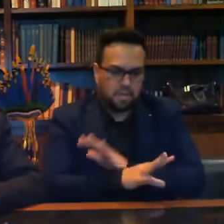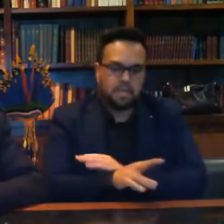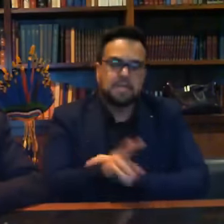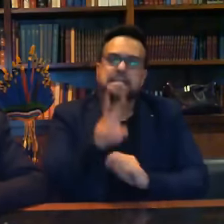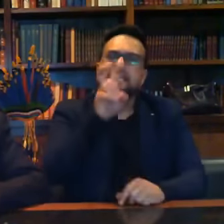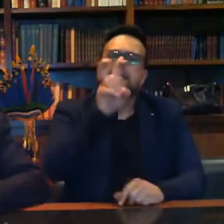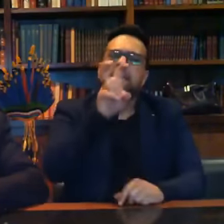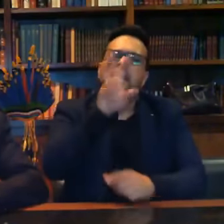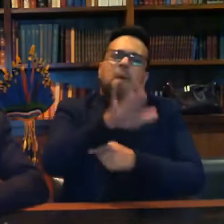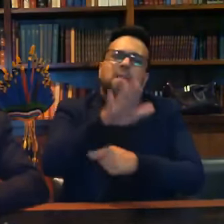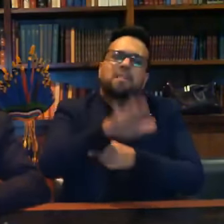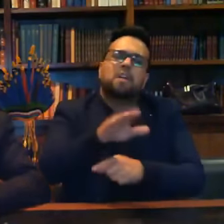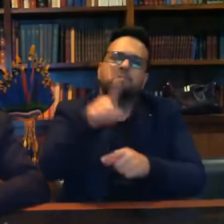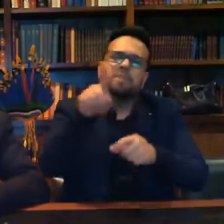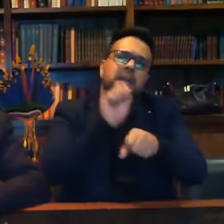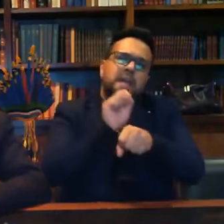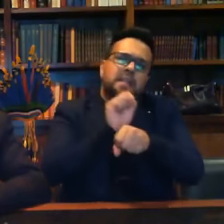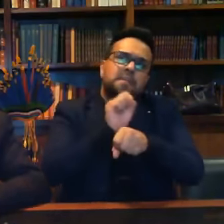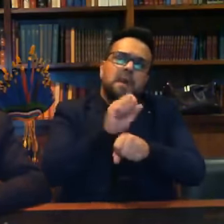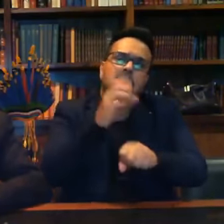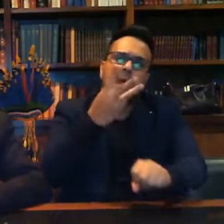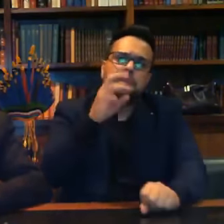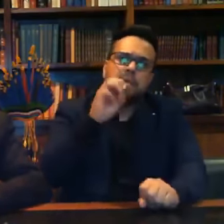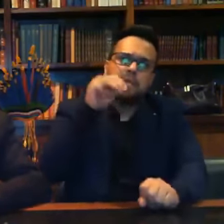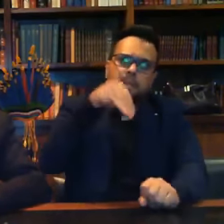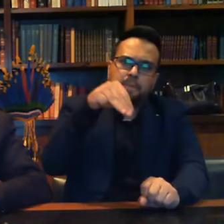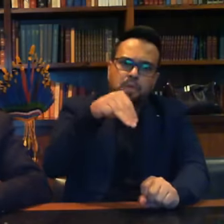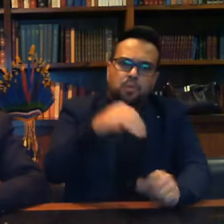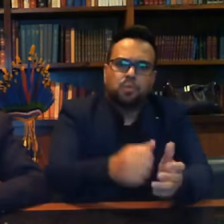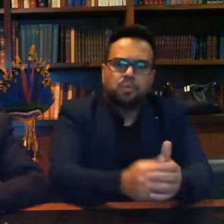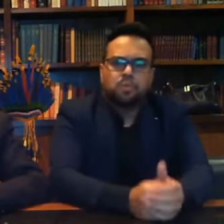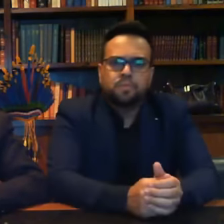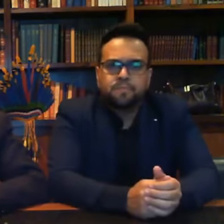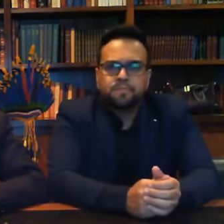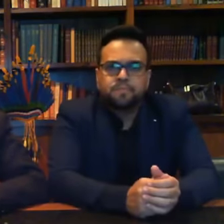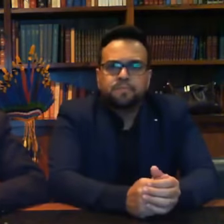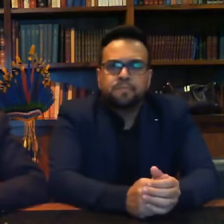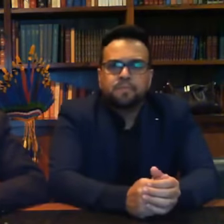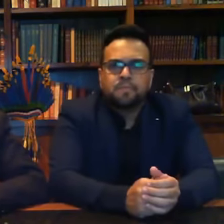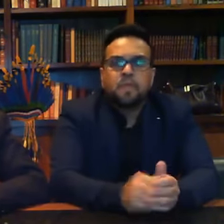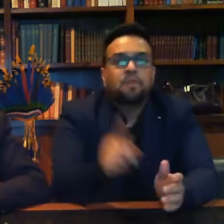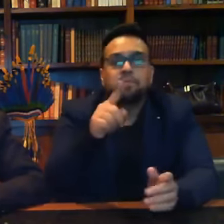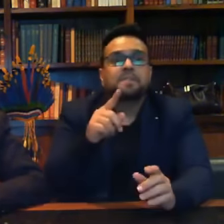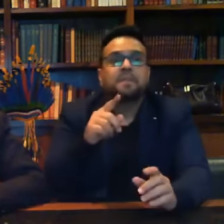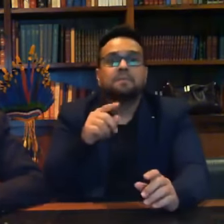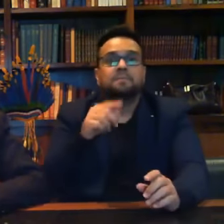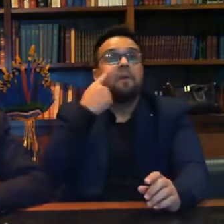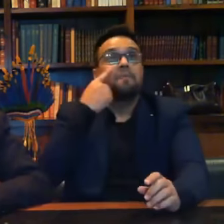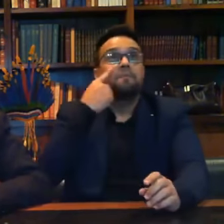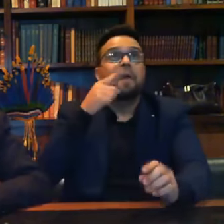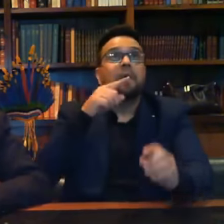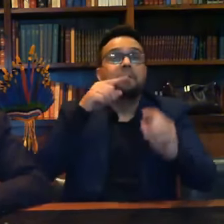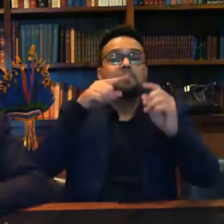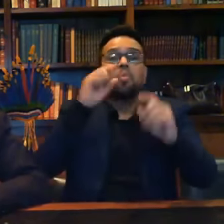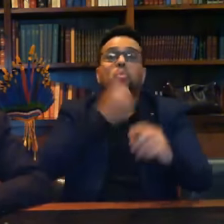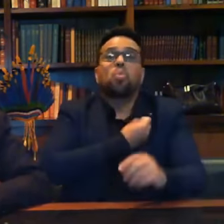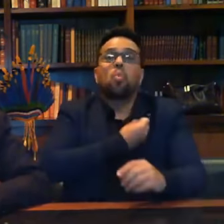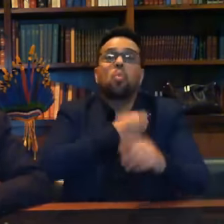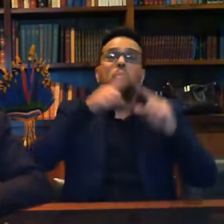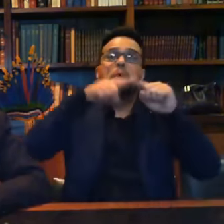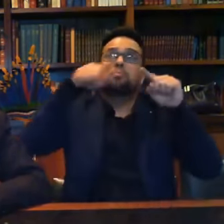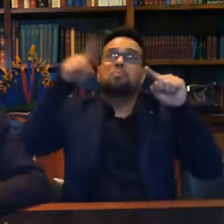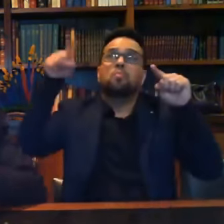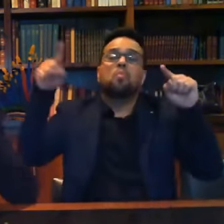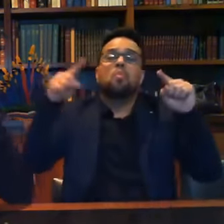e fica lá por 30 minutos a tal da zerésima, uma tripa pendurada lá fora que você vê quantos votaram